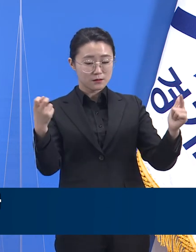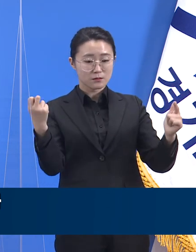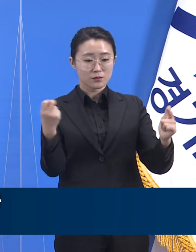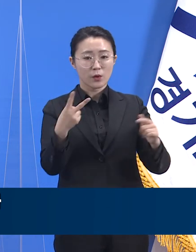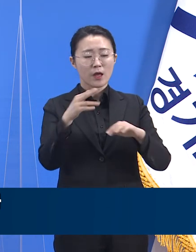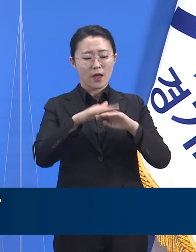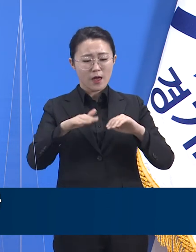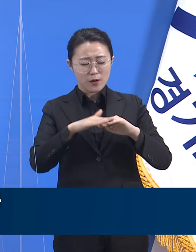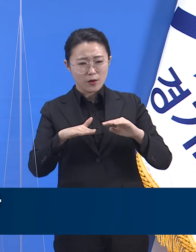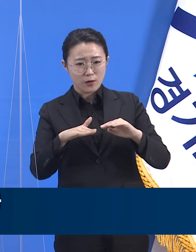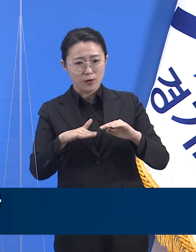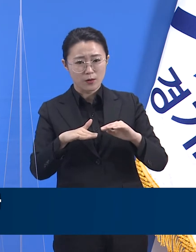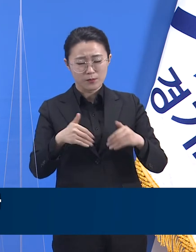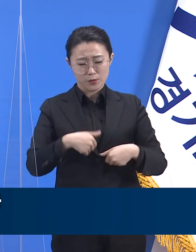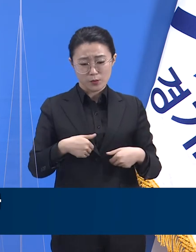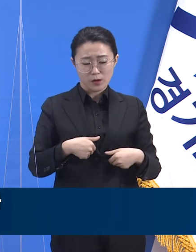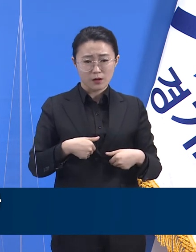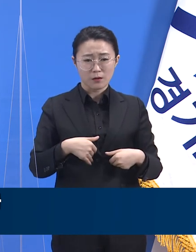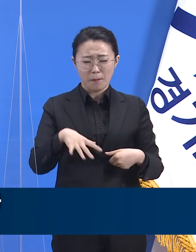주목해야 합니다.